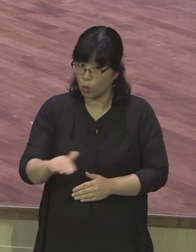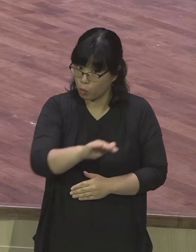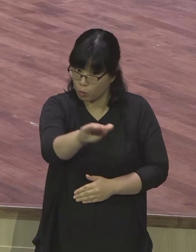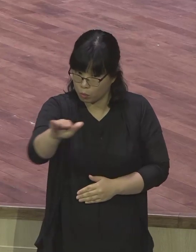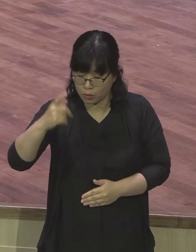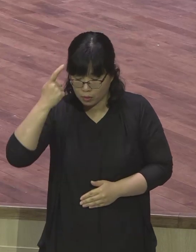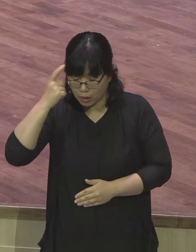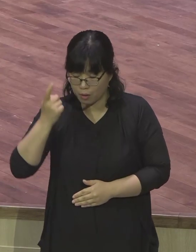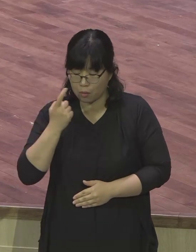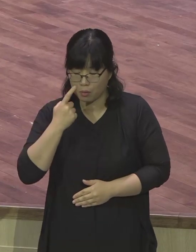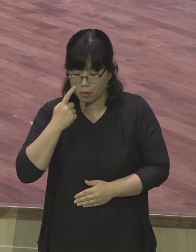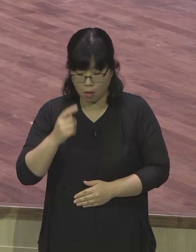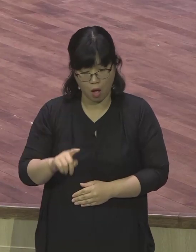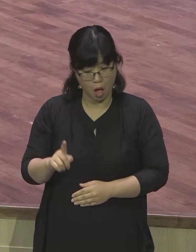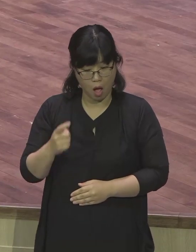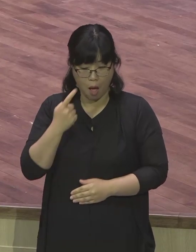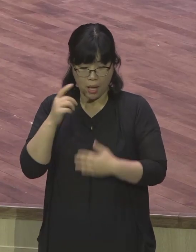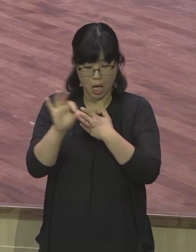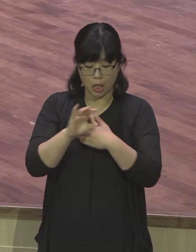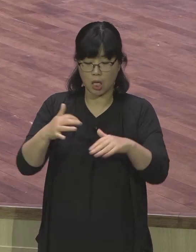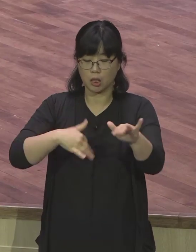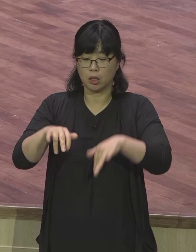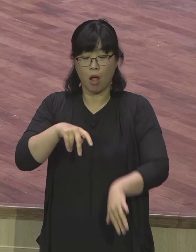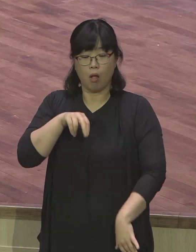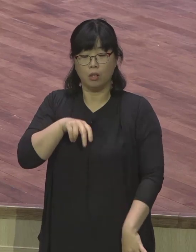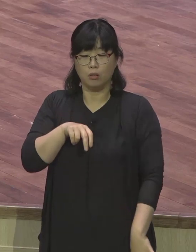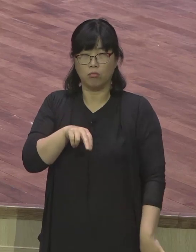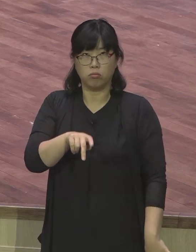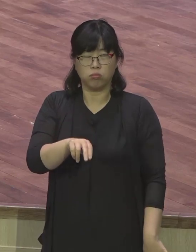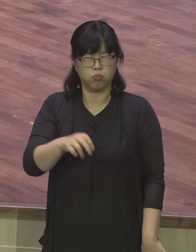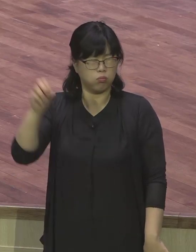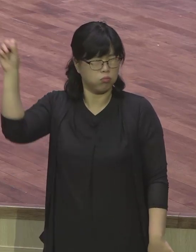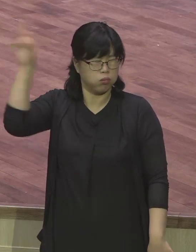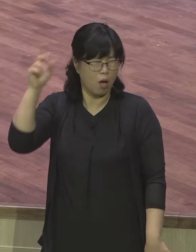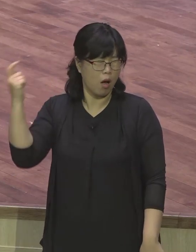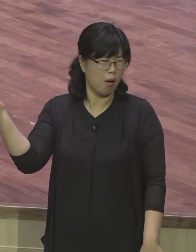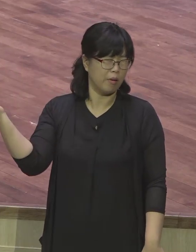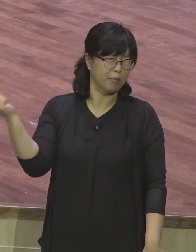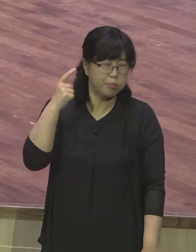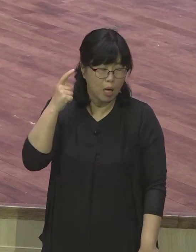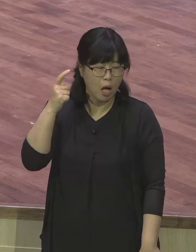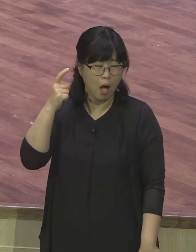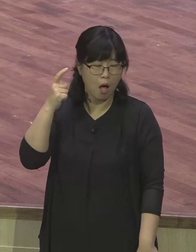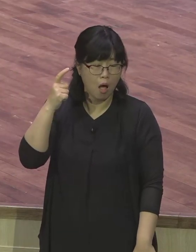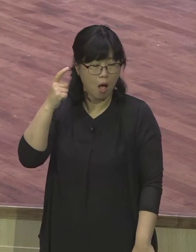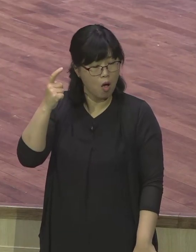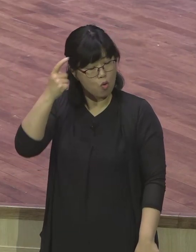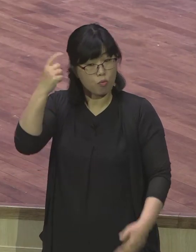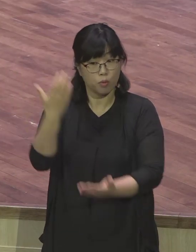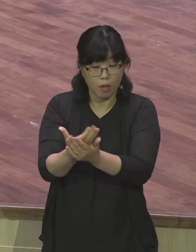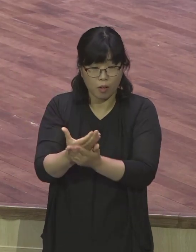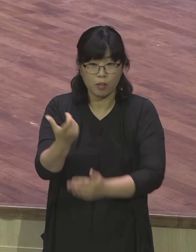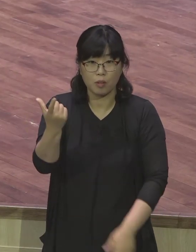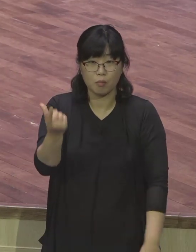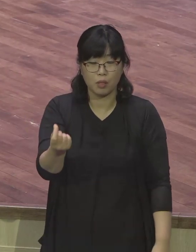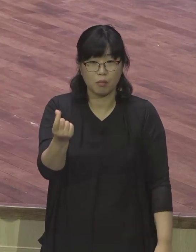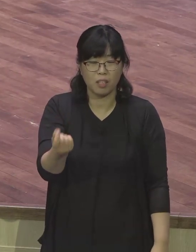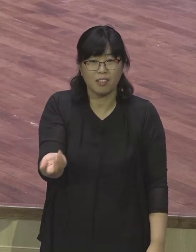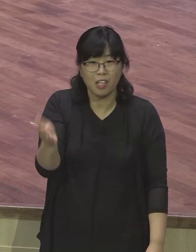하늘에서 음성이 들려도 놀랄 것인데 사울은 하늘에서도 음성이 들리면서 본인의 이름을